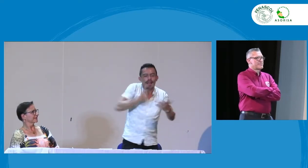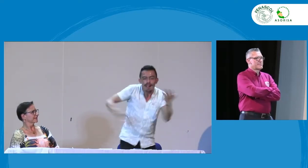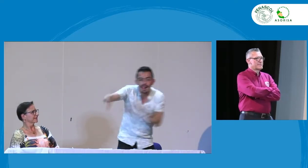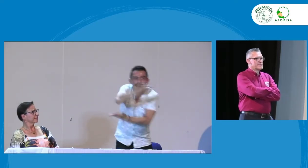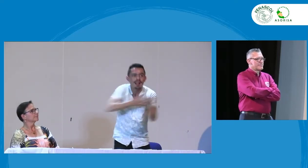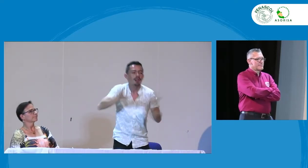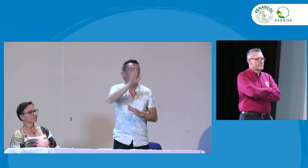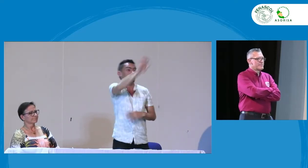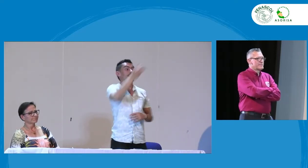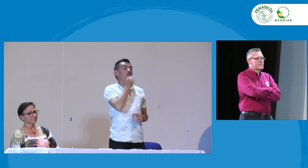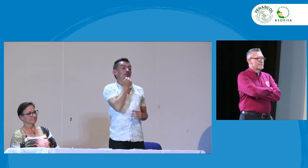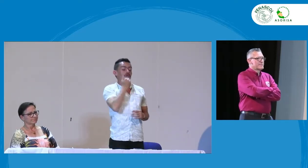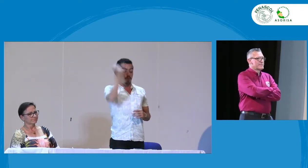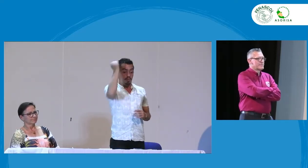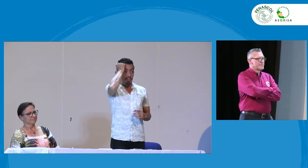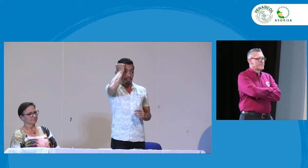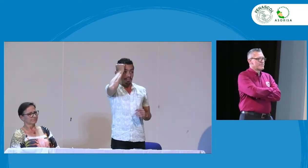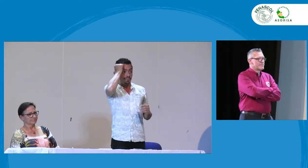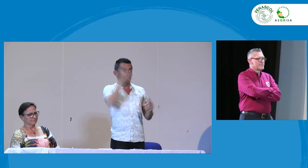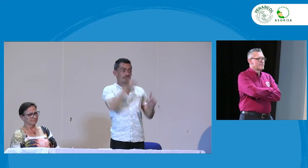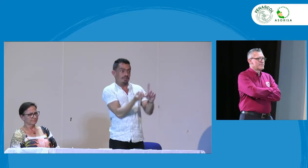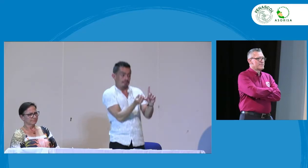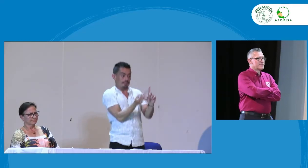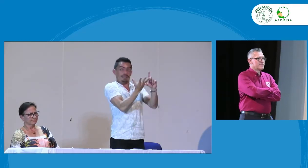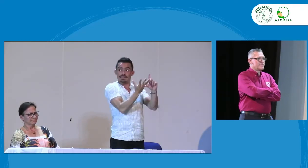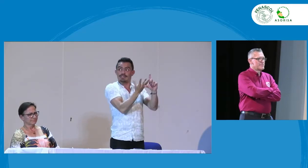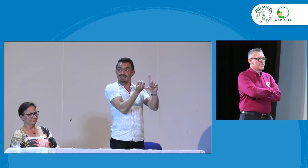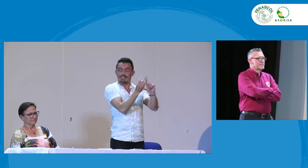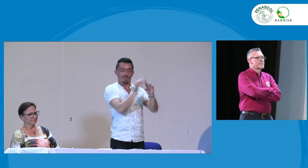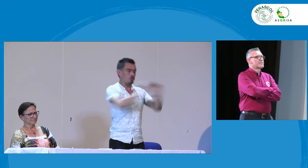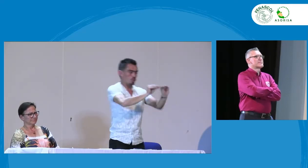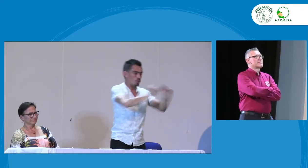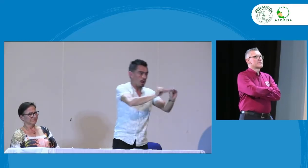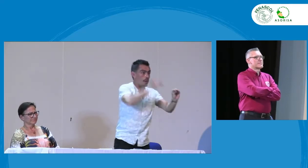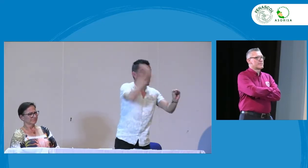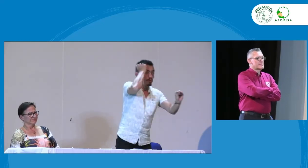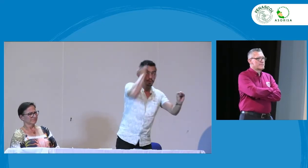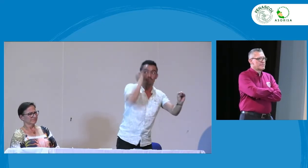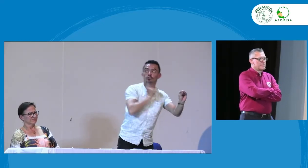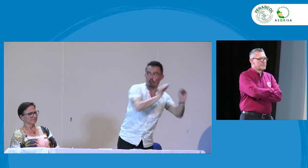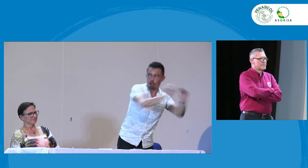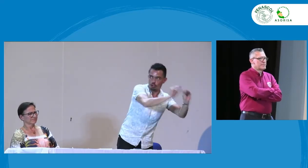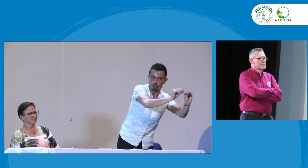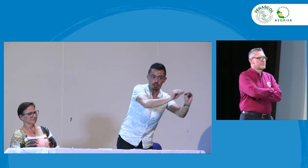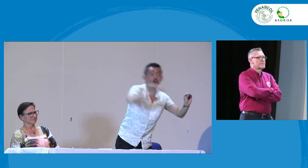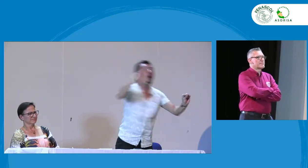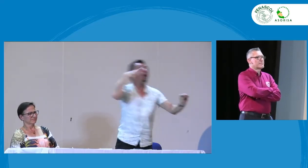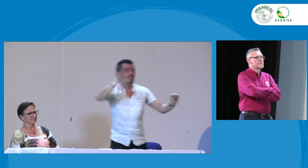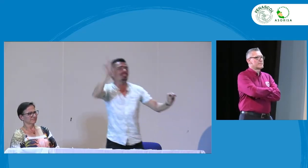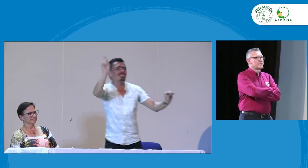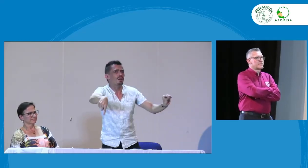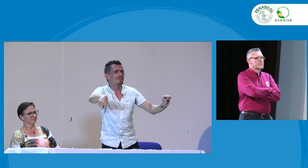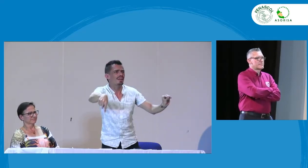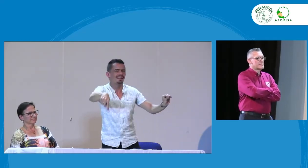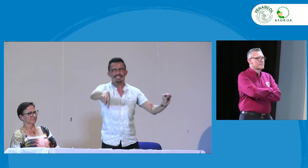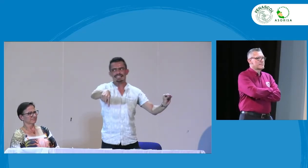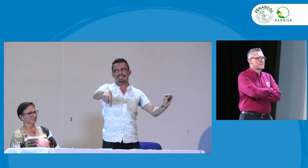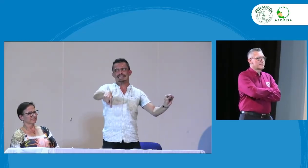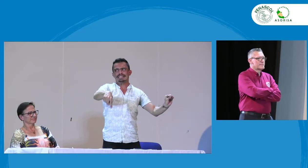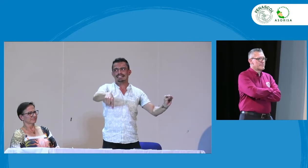solamente oyentes otra vez están viendo por ejemplo si tenemos un licenciado un docente sordo que es licenciado y